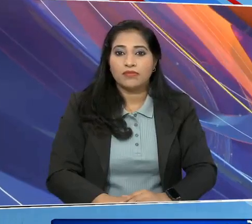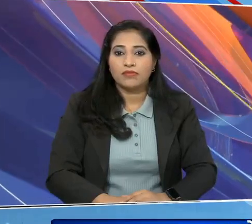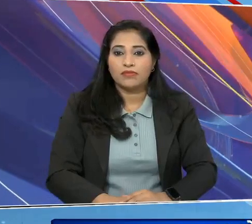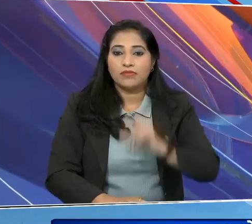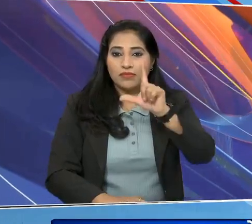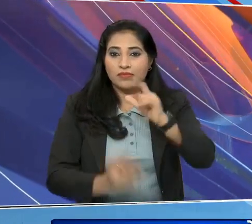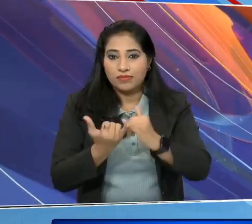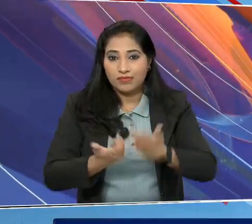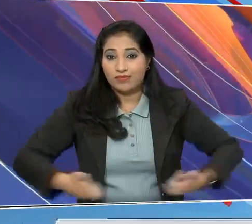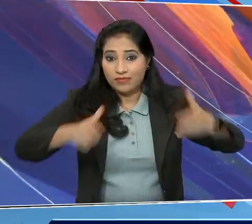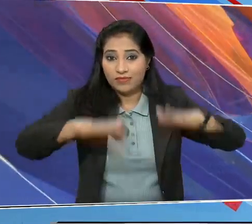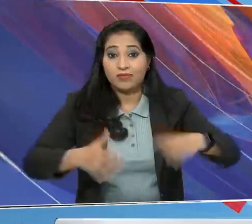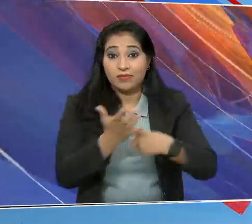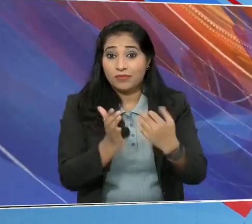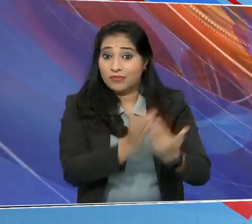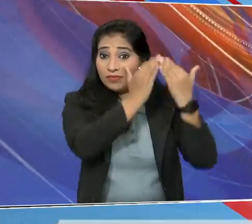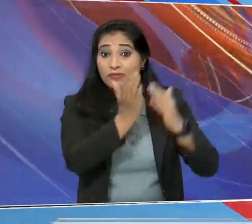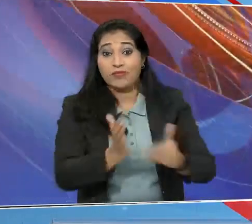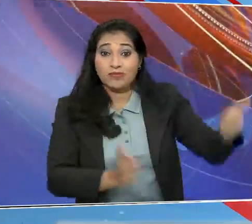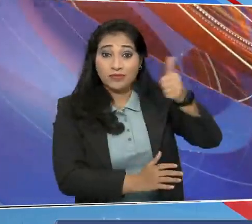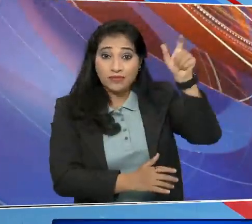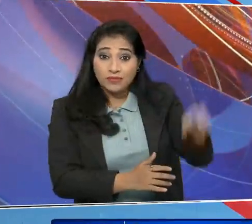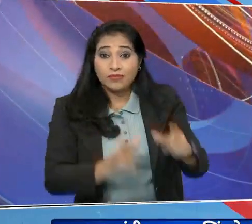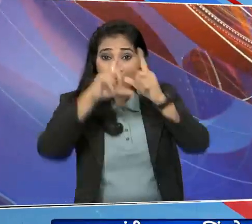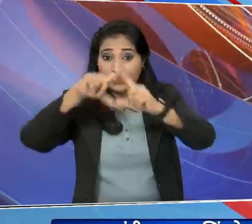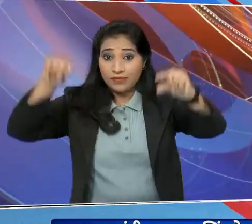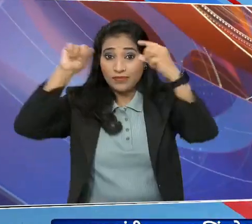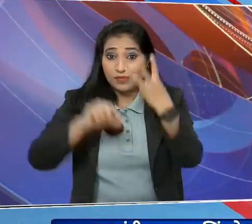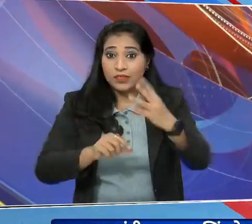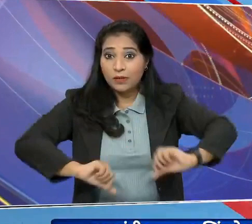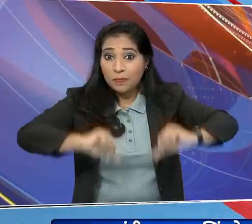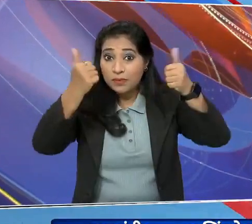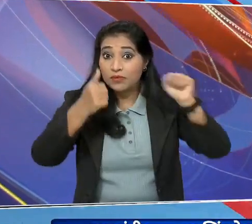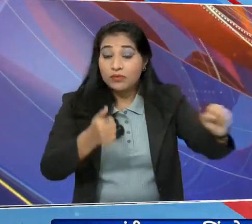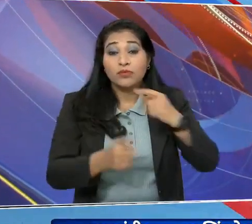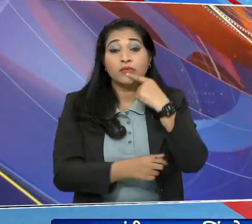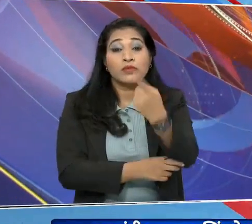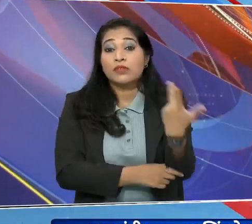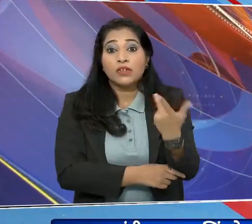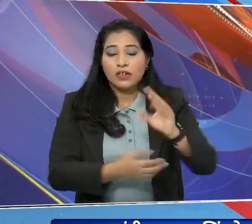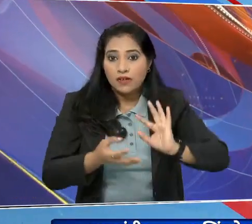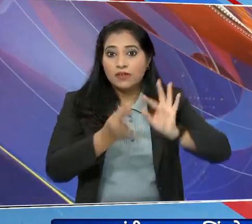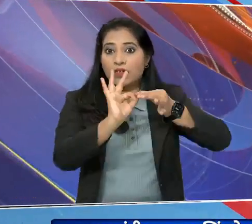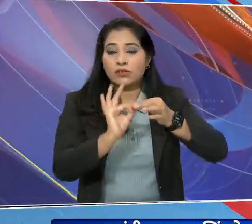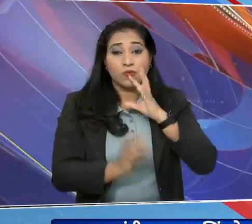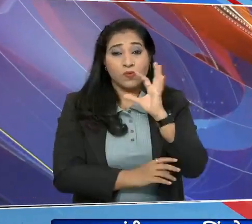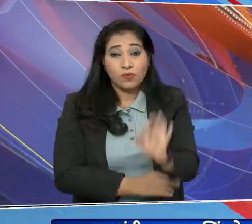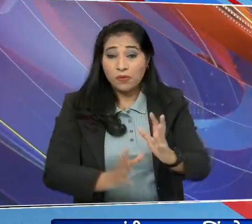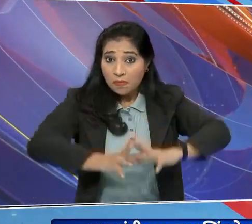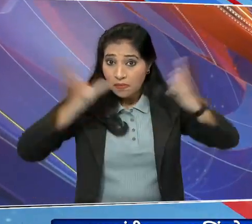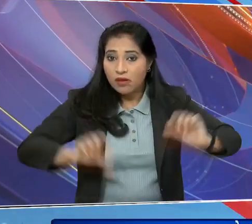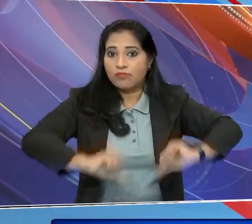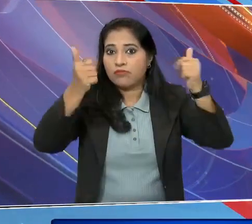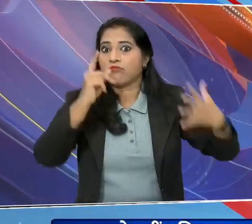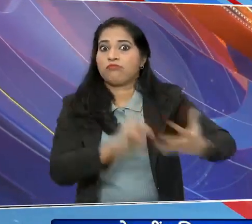लोकसभा में आज रक्षामंत्री राजनात सिंग ने चंद्रयान तीन की सफलता पर कहा कि ये निश्चित रूप से एक बड़ी